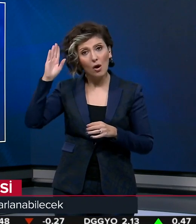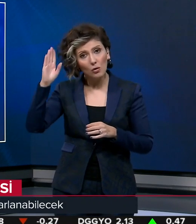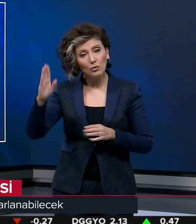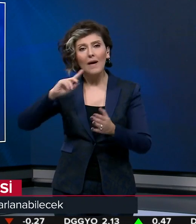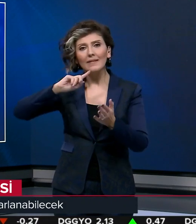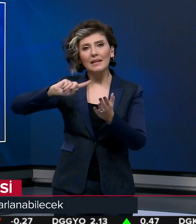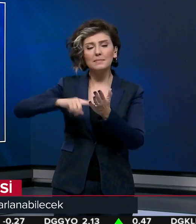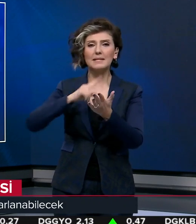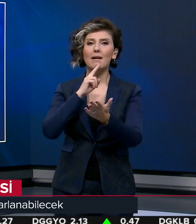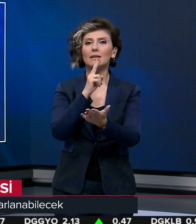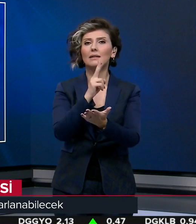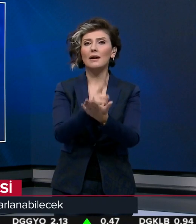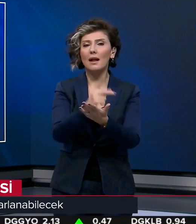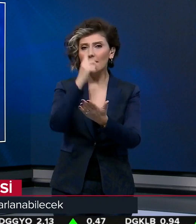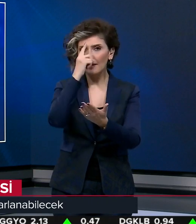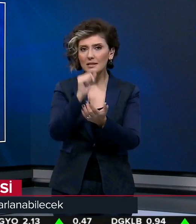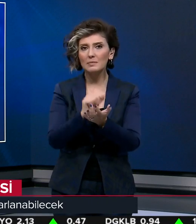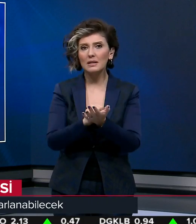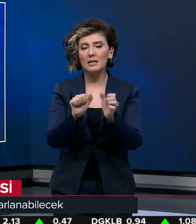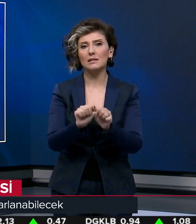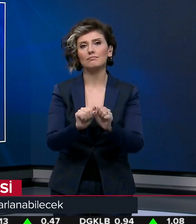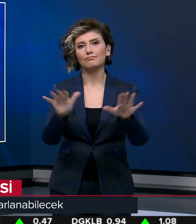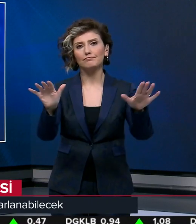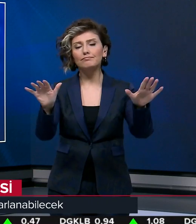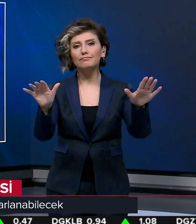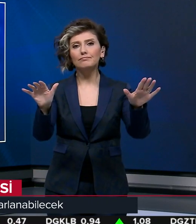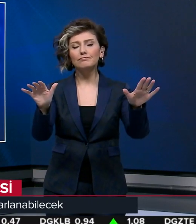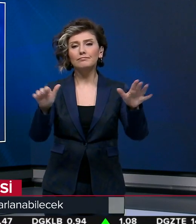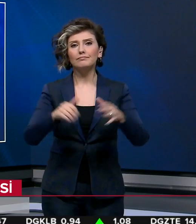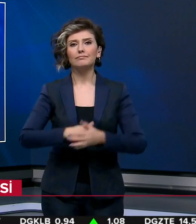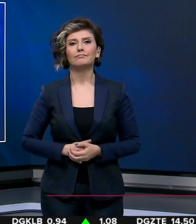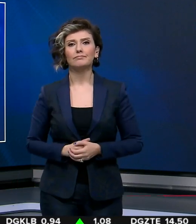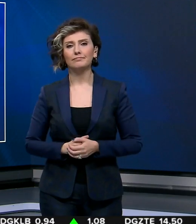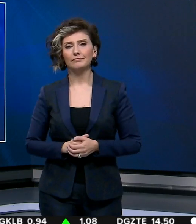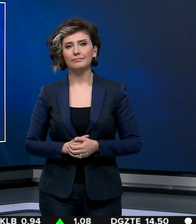Tayyip Erdoğan imzalı karar resmi gazetede yayınlandı.